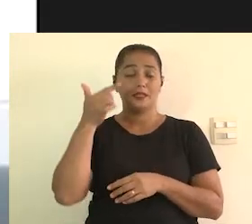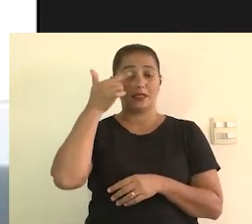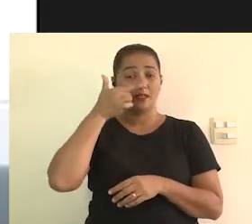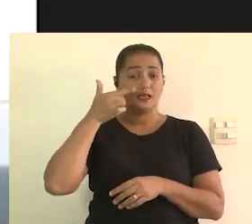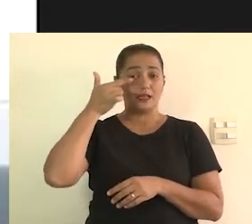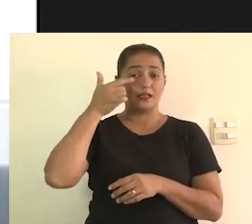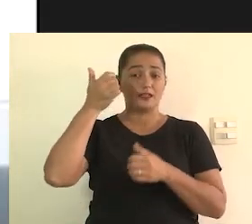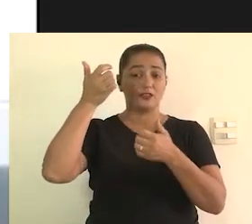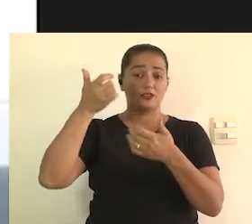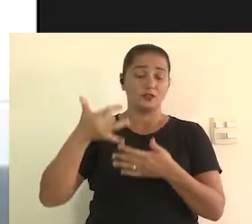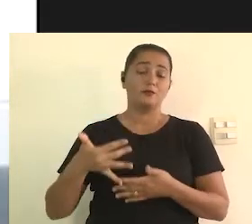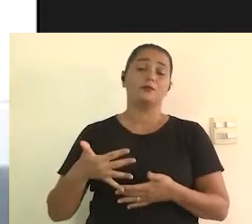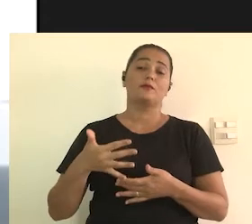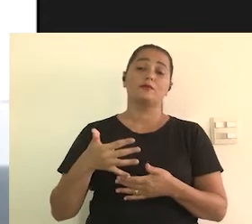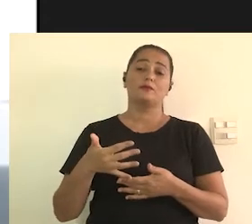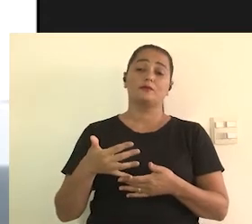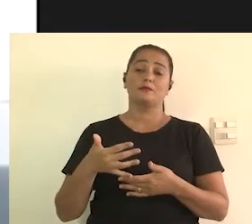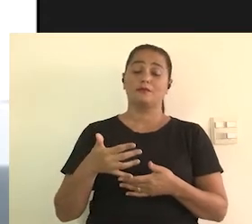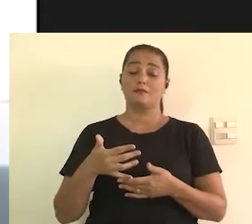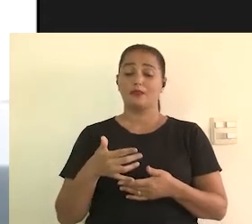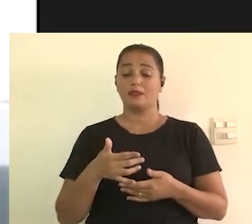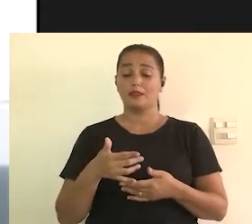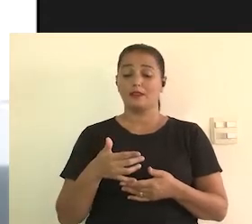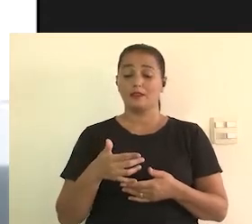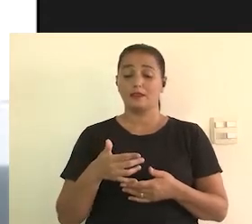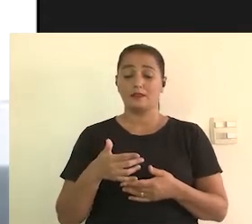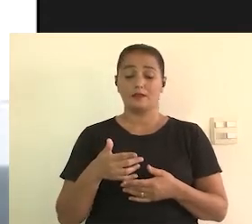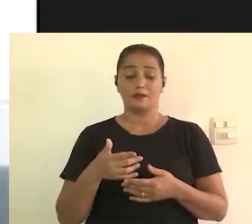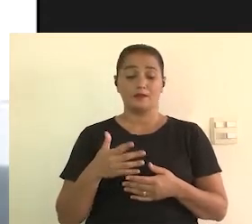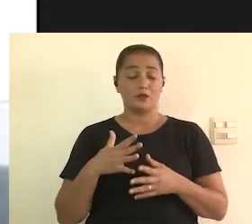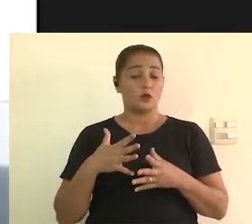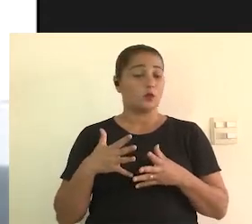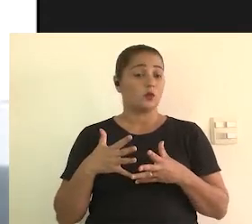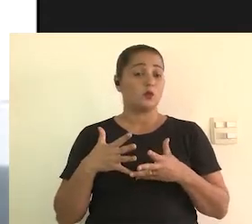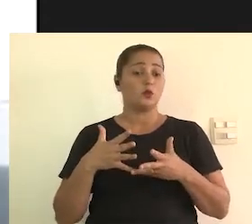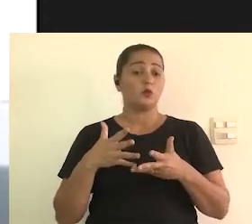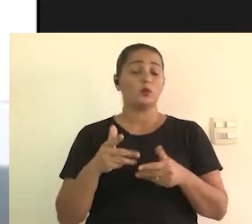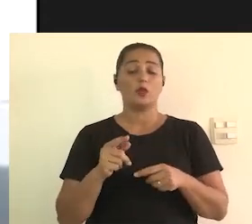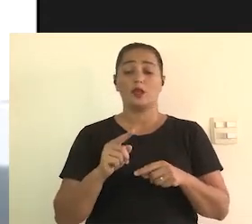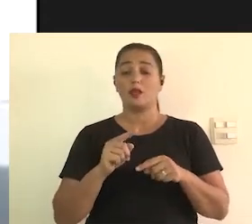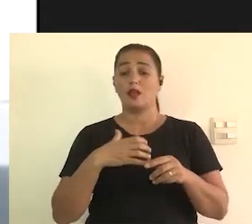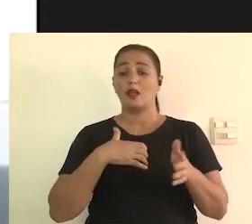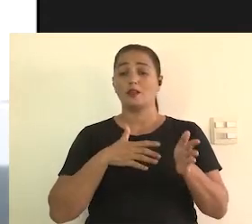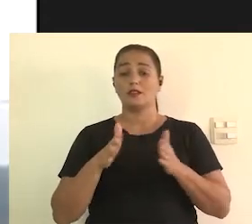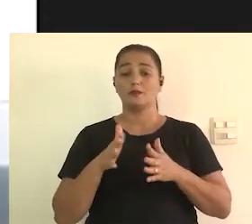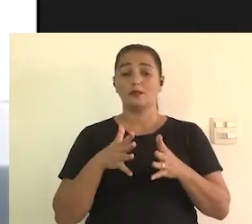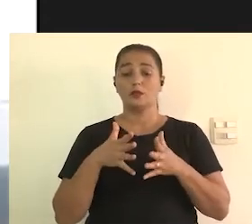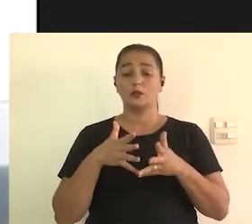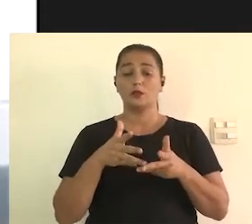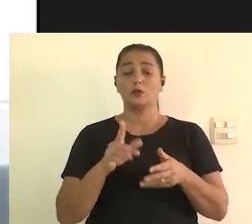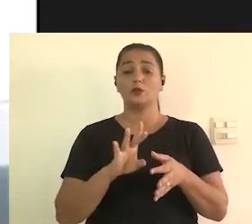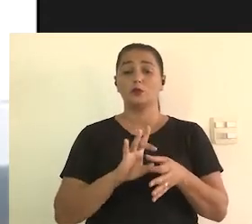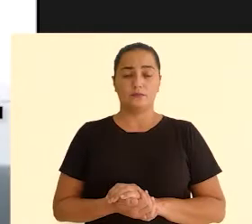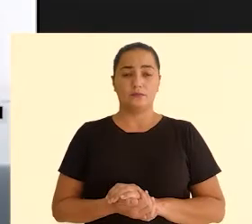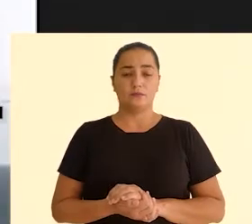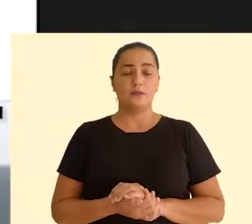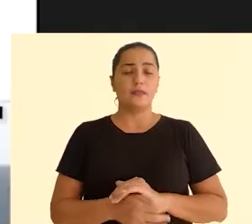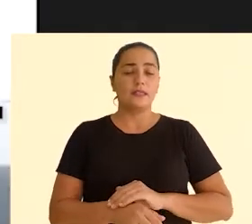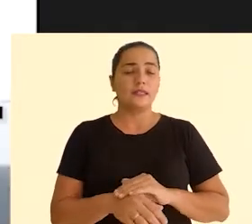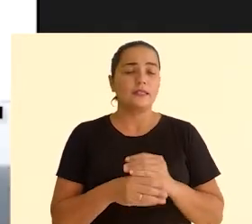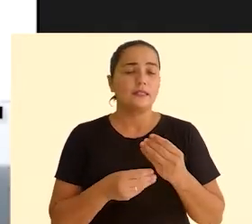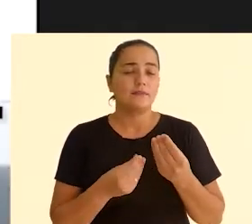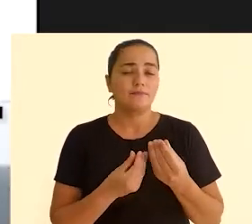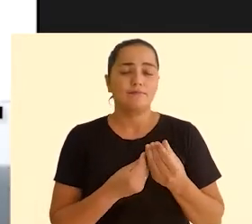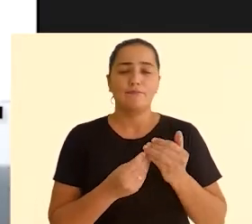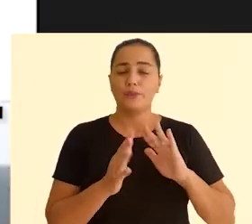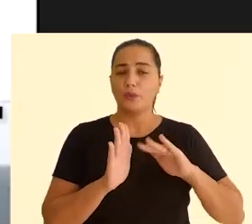Fora essa questão também que a Liliana levantou, que é não acessibilizar todos